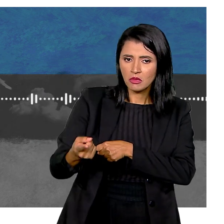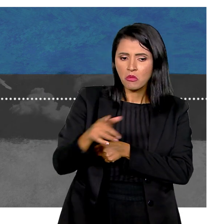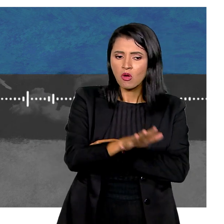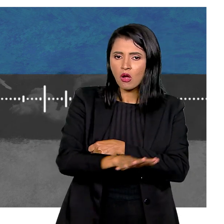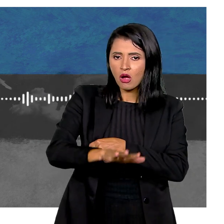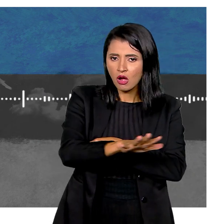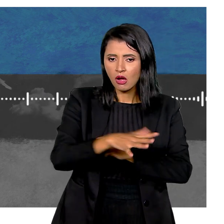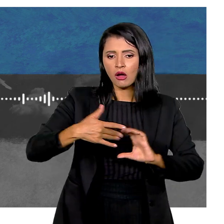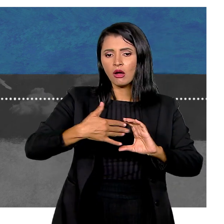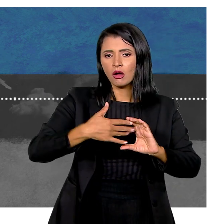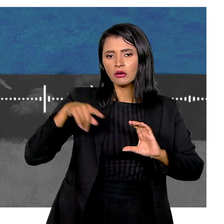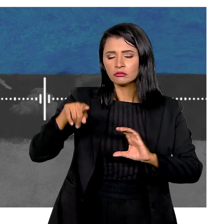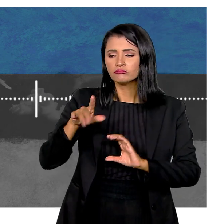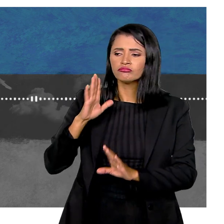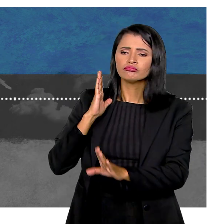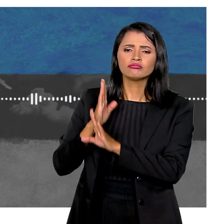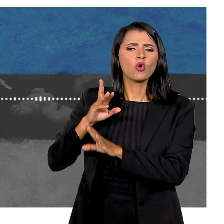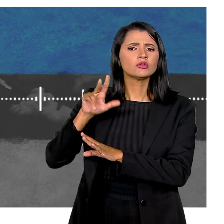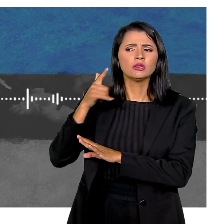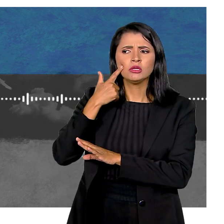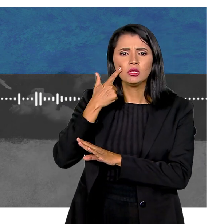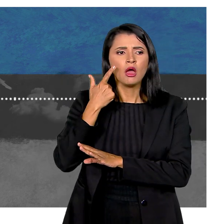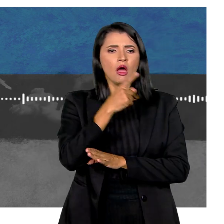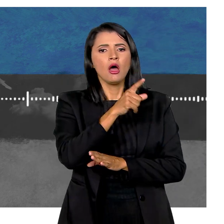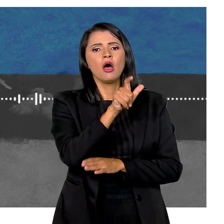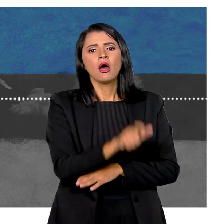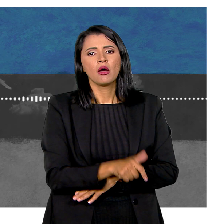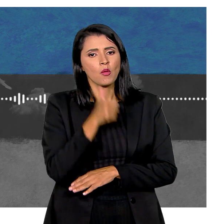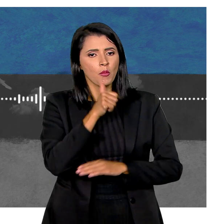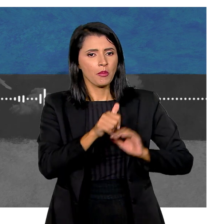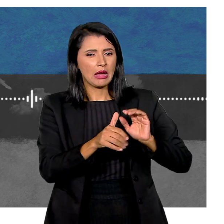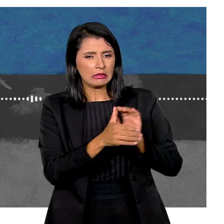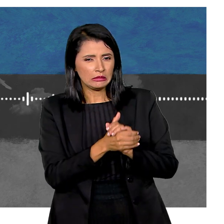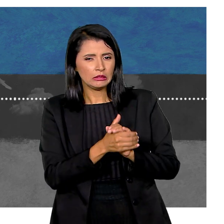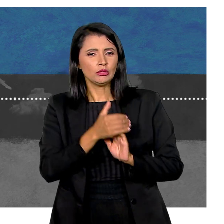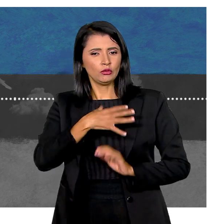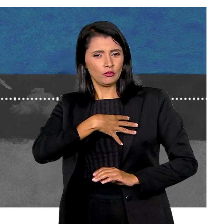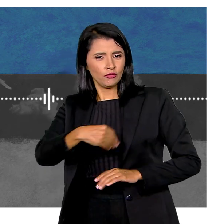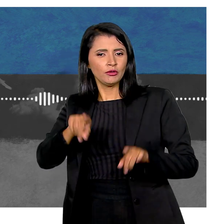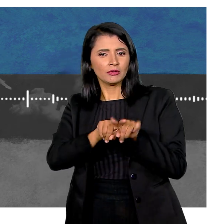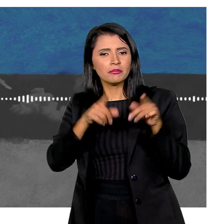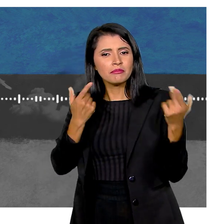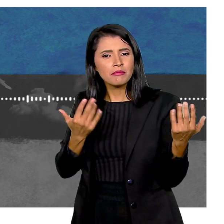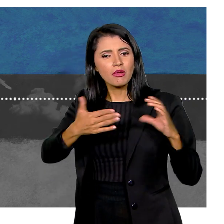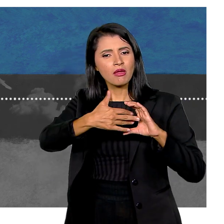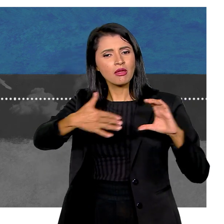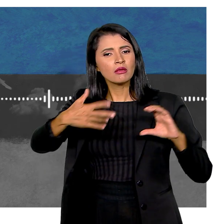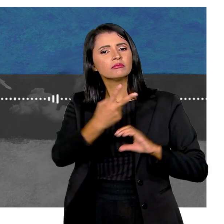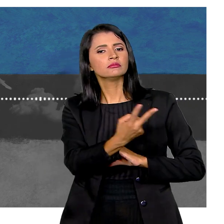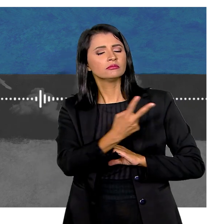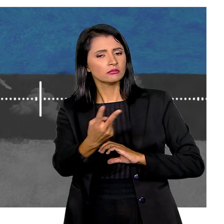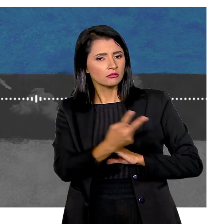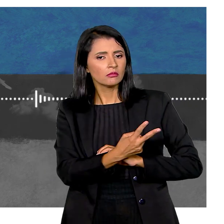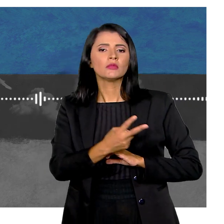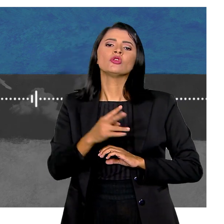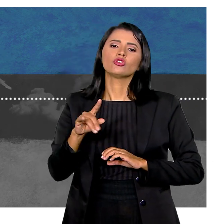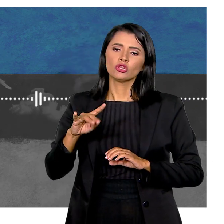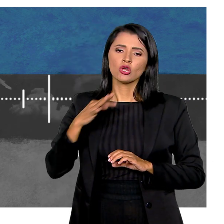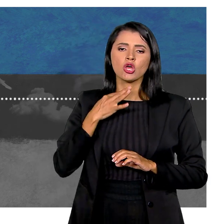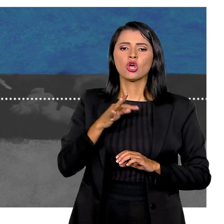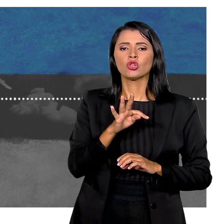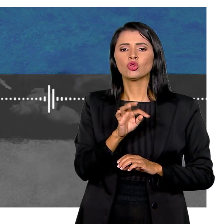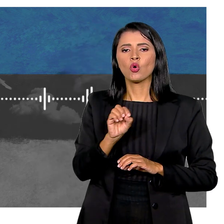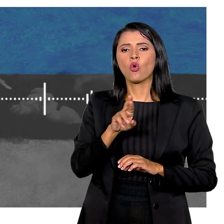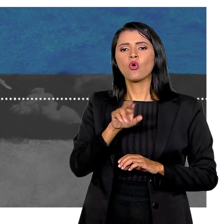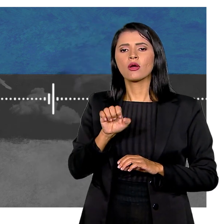Já imersa no meio raro Roseli descobriu que o marido Fábio e o filho José Também eram raros Ambos tinham a síndrome